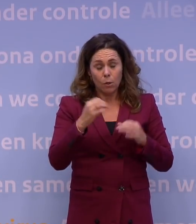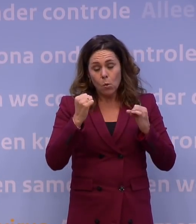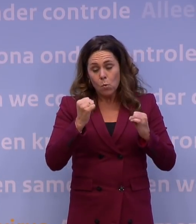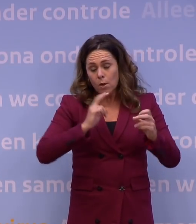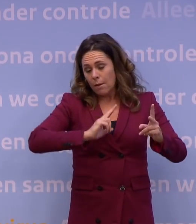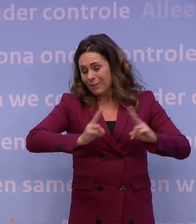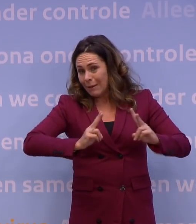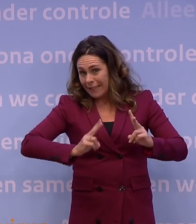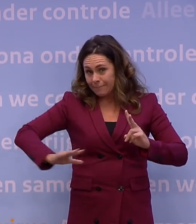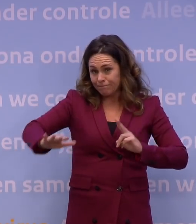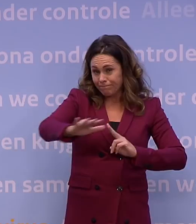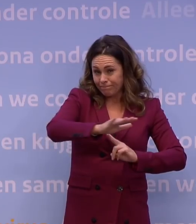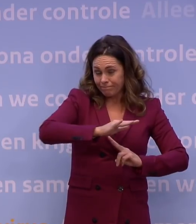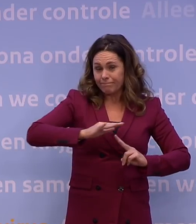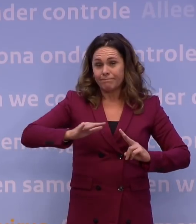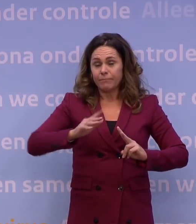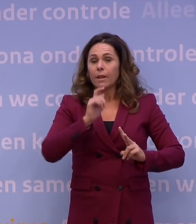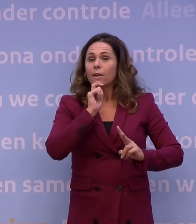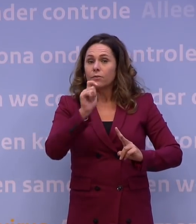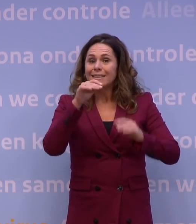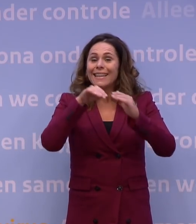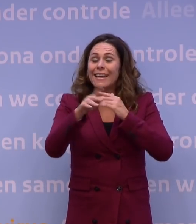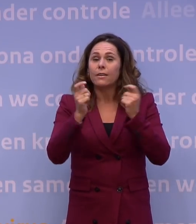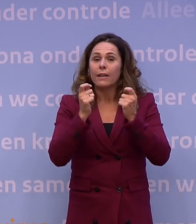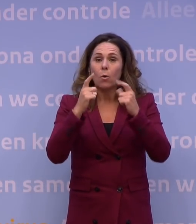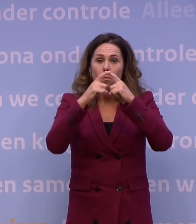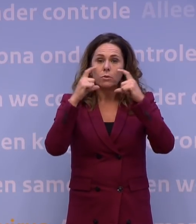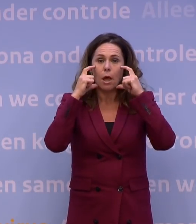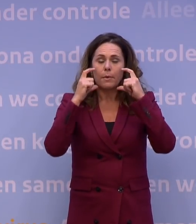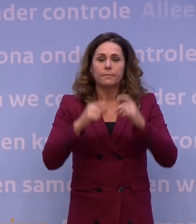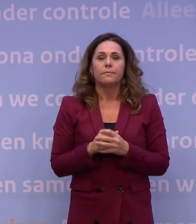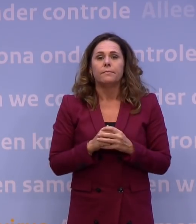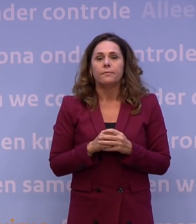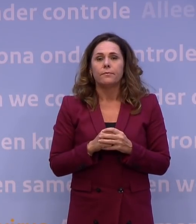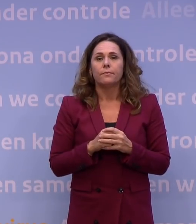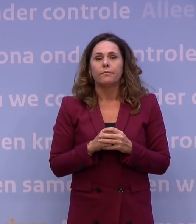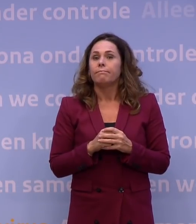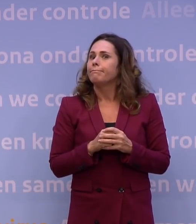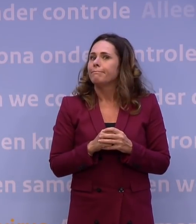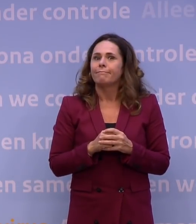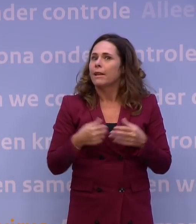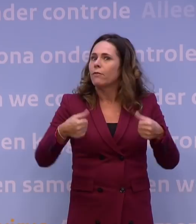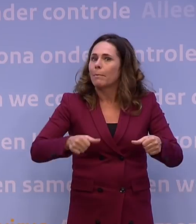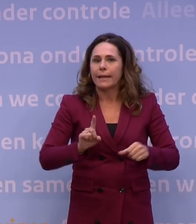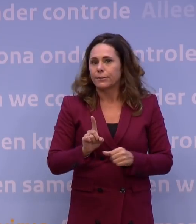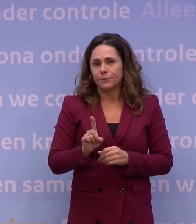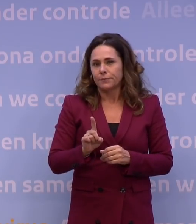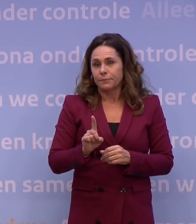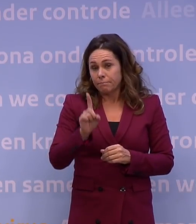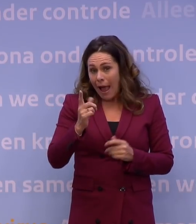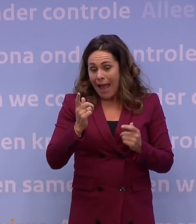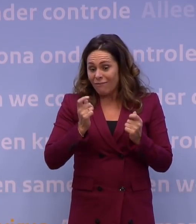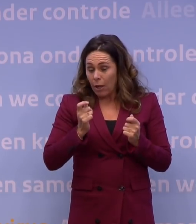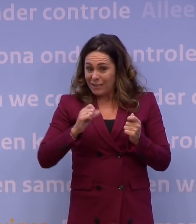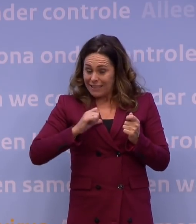besmettingsgraad nog het advies bij om in de winkel een mondkapje te Dat is dus geen verplichting, maar winkeliers